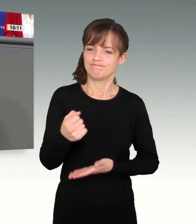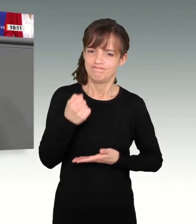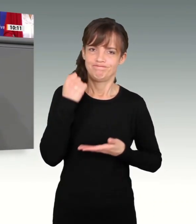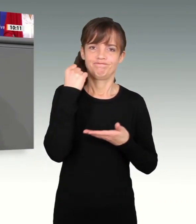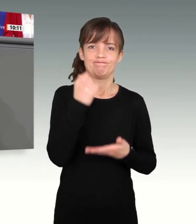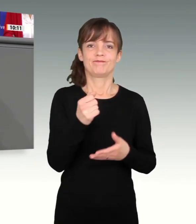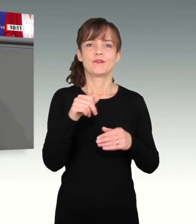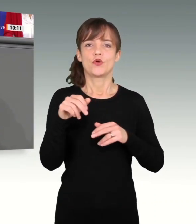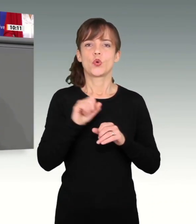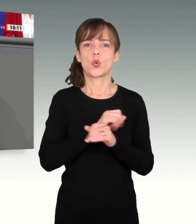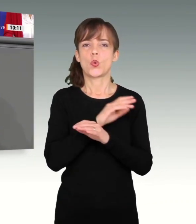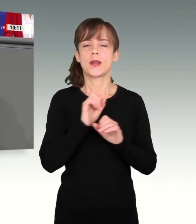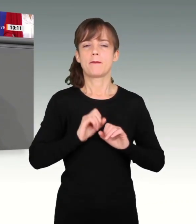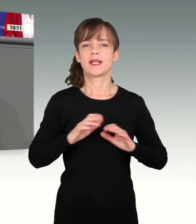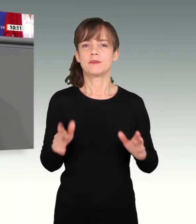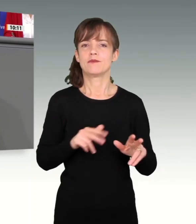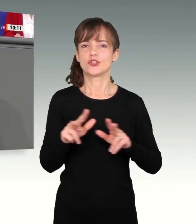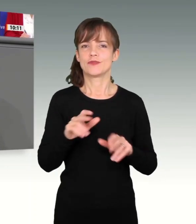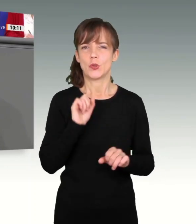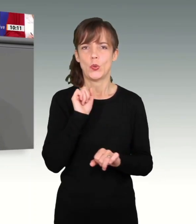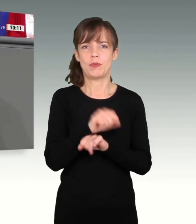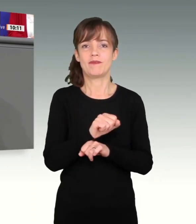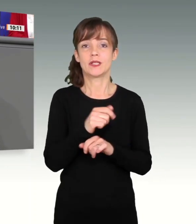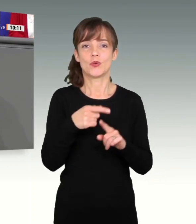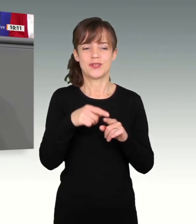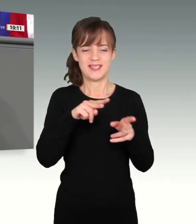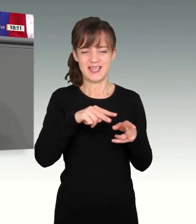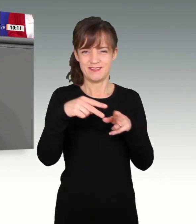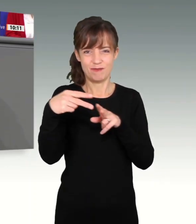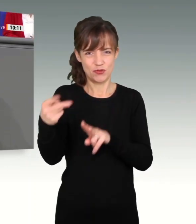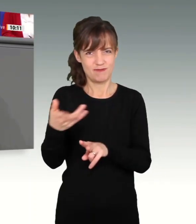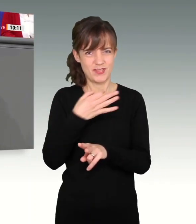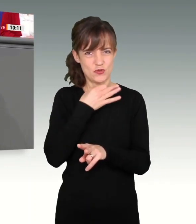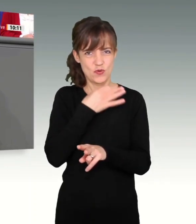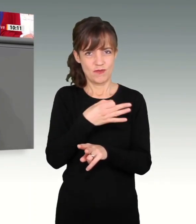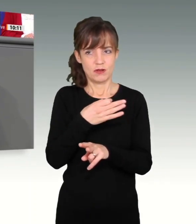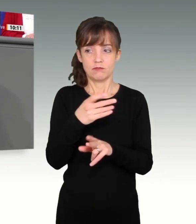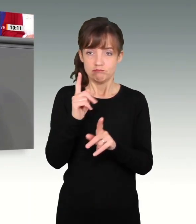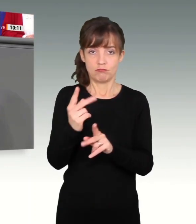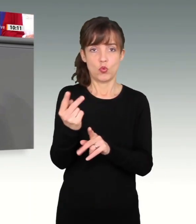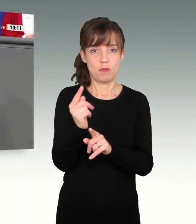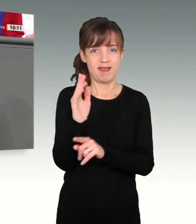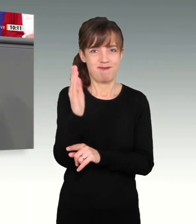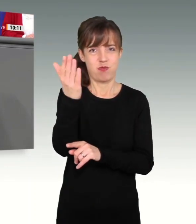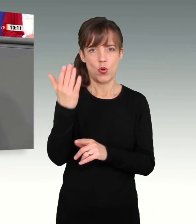-Pandemie wirtschaftlich schnell zu überwinden und diese notwendige Transformation zu einem Erfolg zu machen für unser Land.